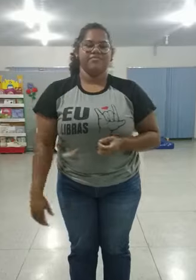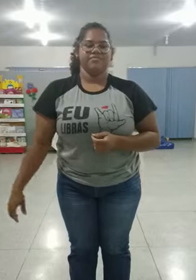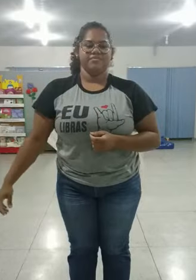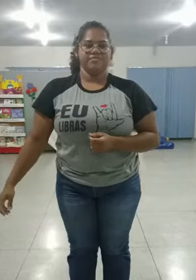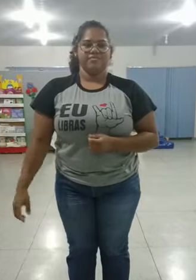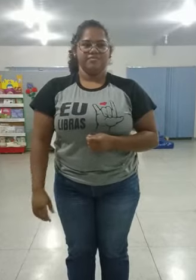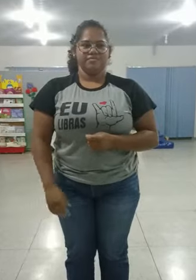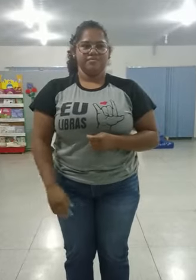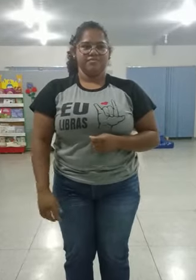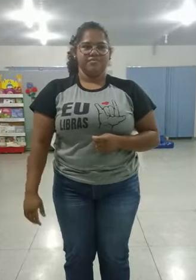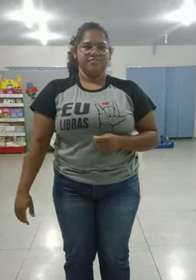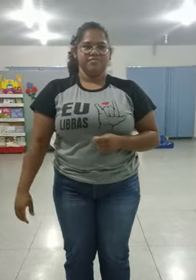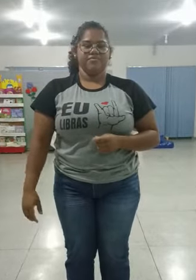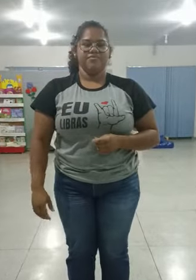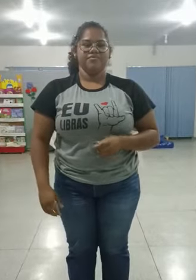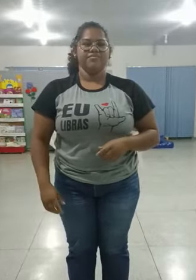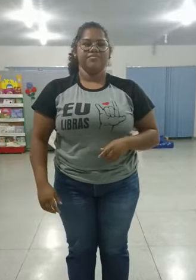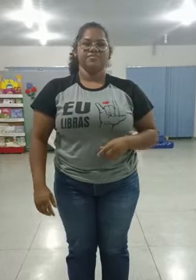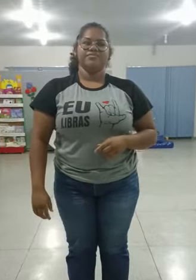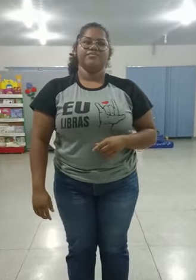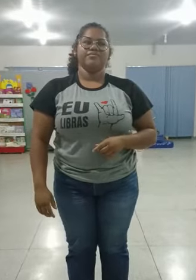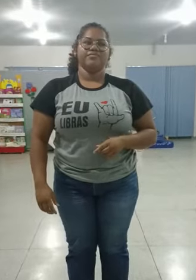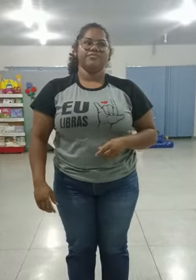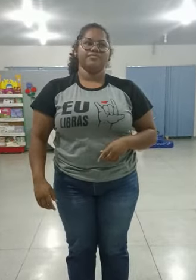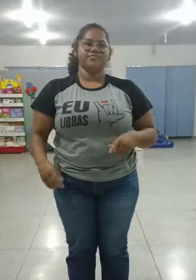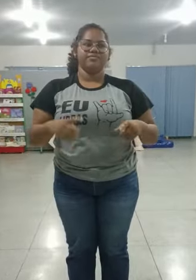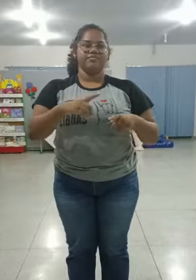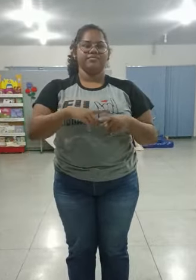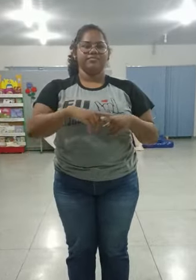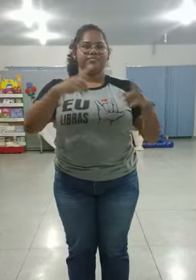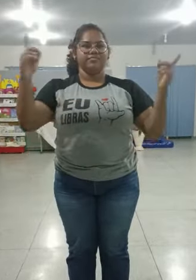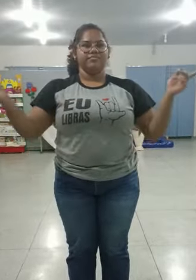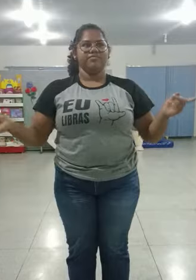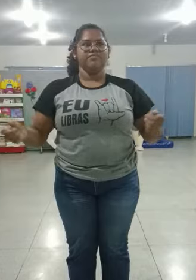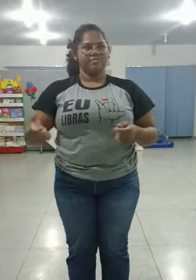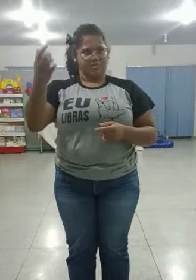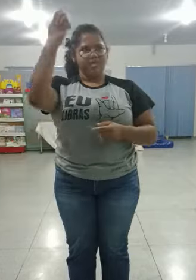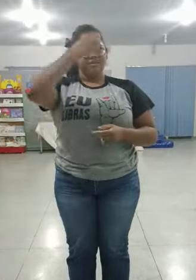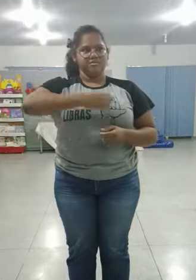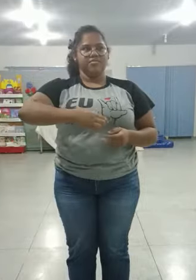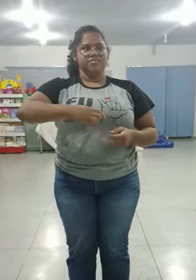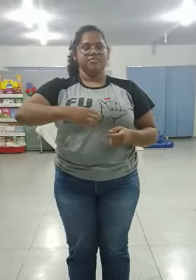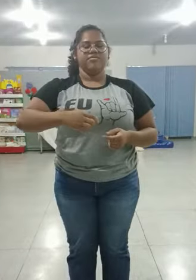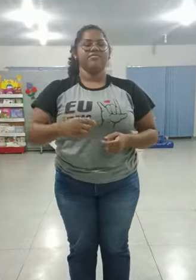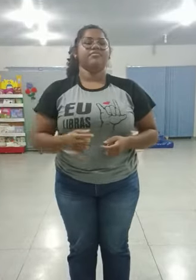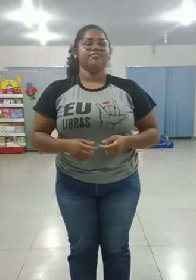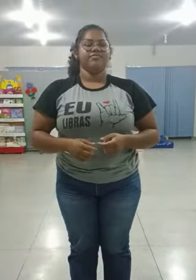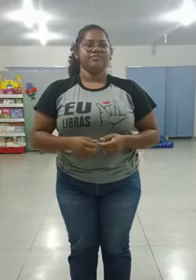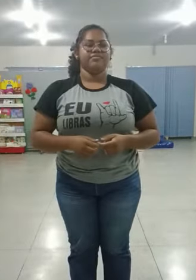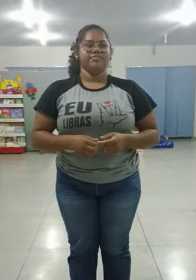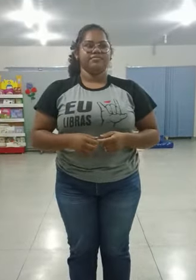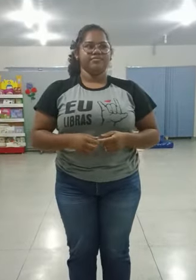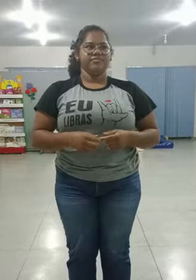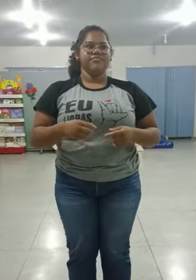Mas eu não sei se vou ser poeta, doutor ou atriz.